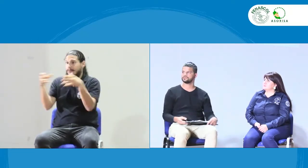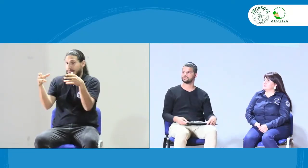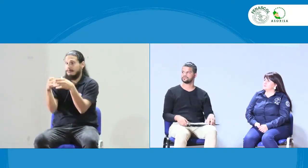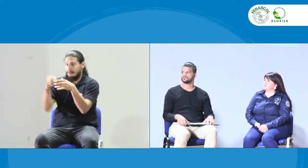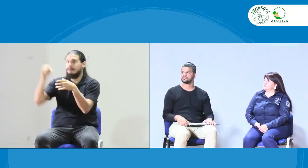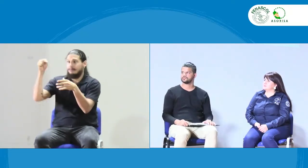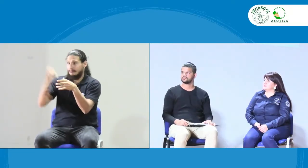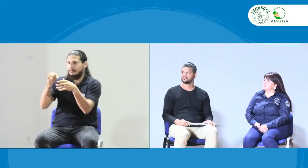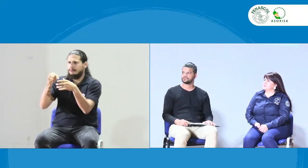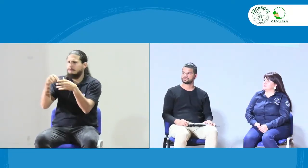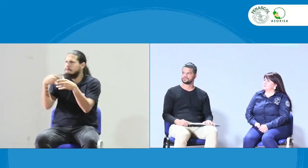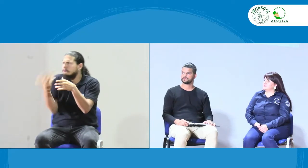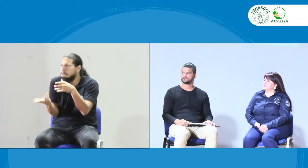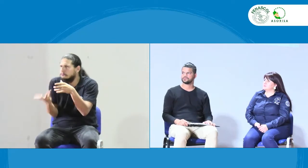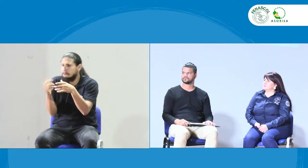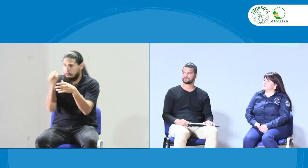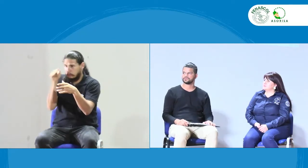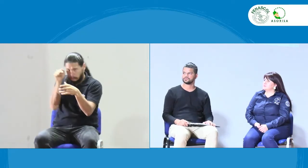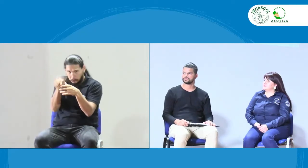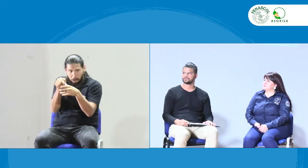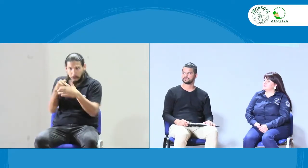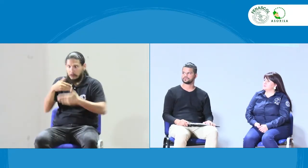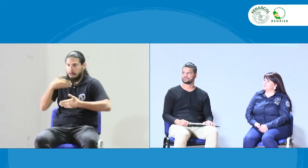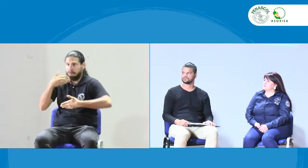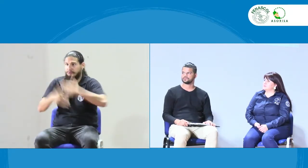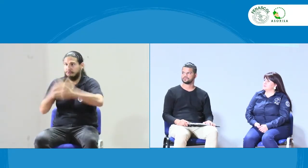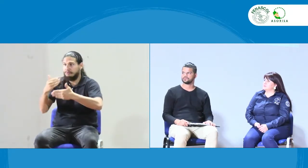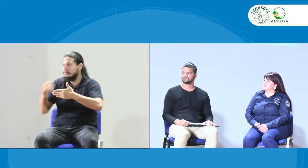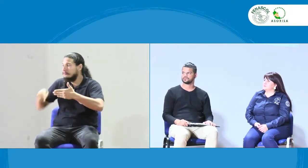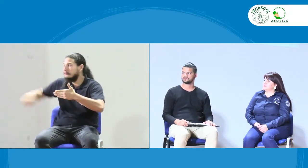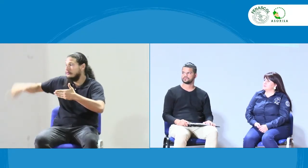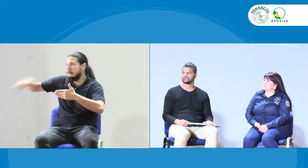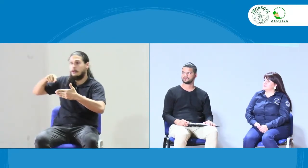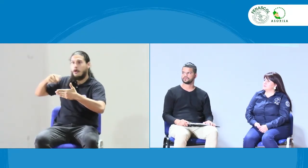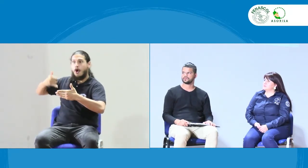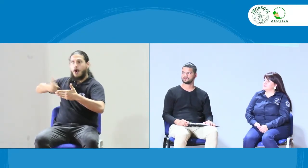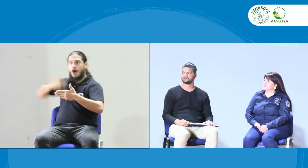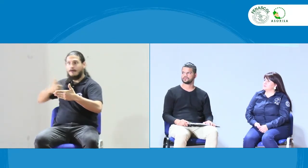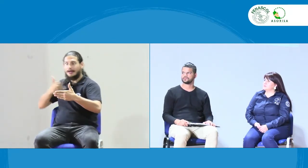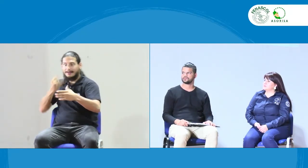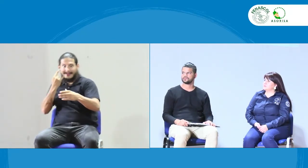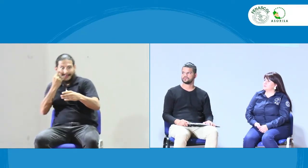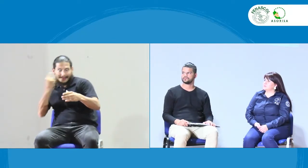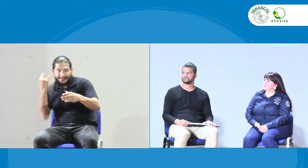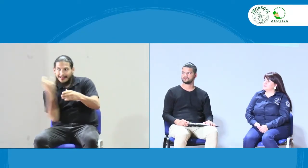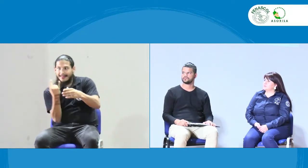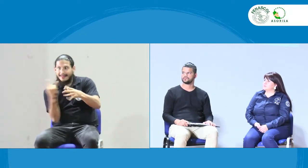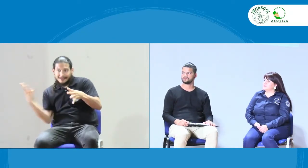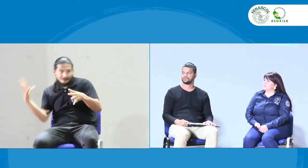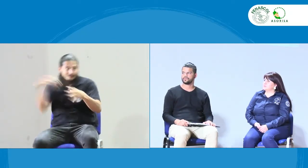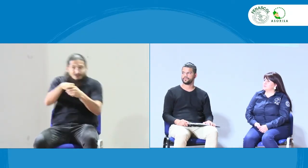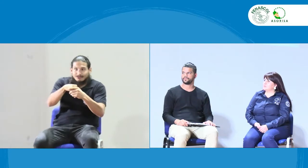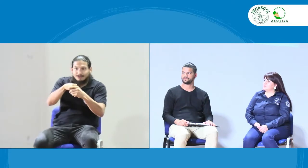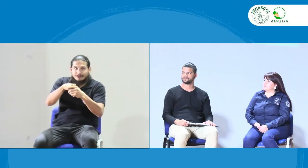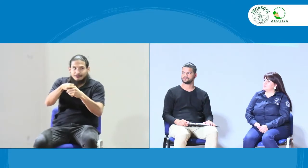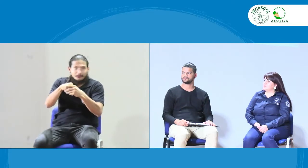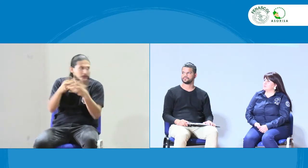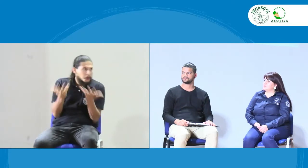unas asociaciones, unas organizaciones de personas sordas, pero es allí donde los jóvenes que